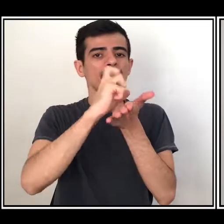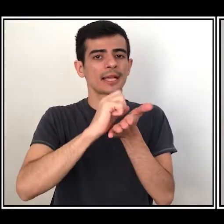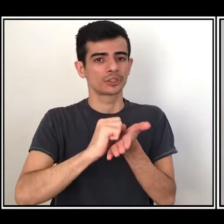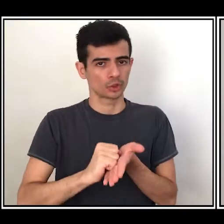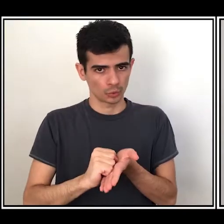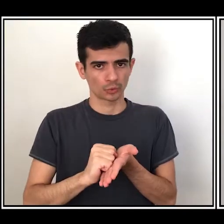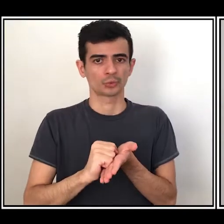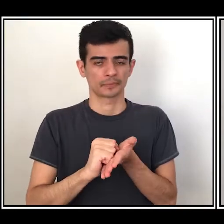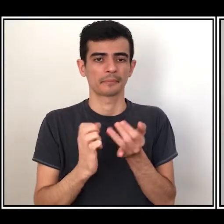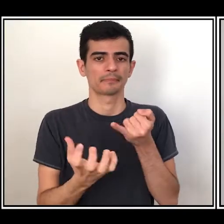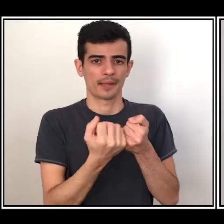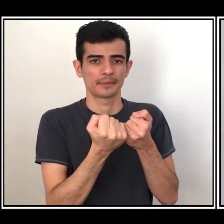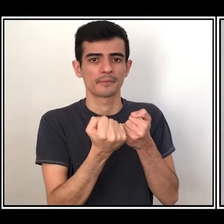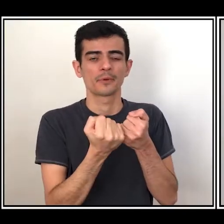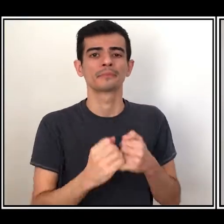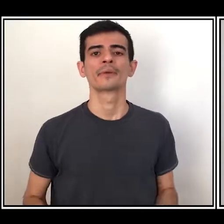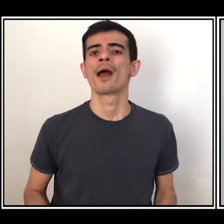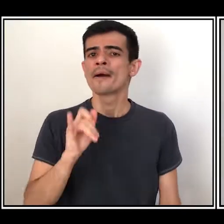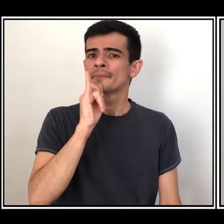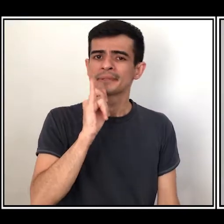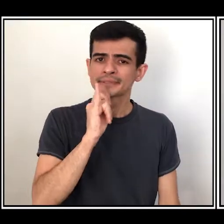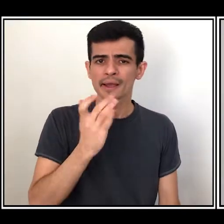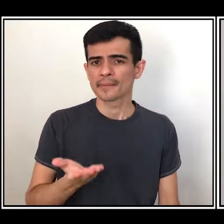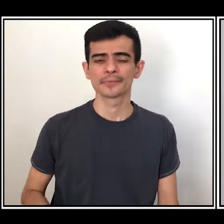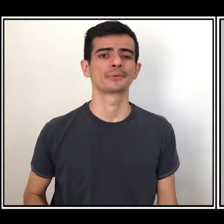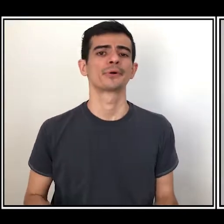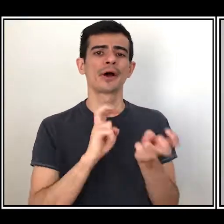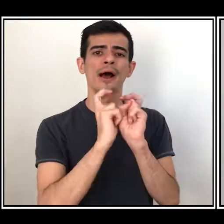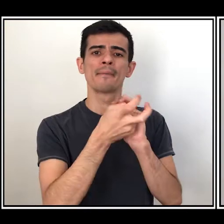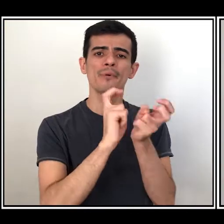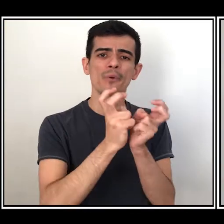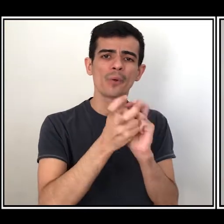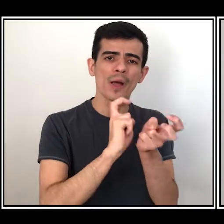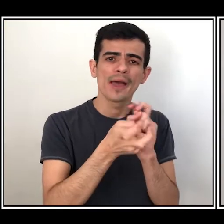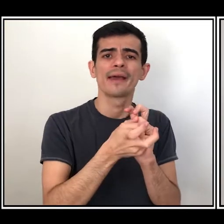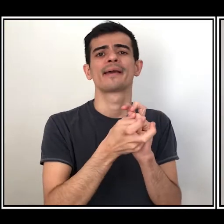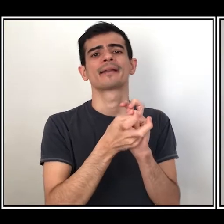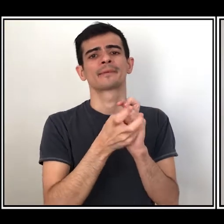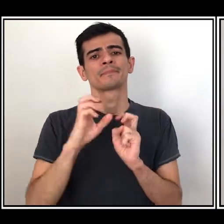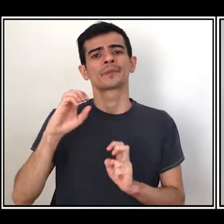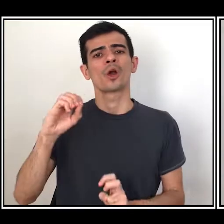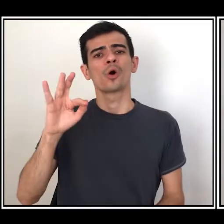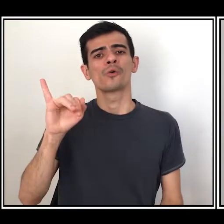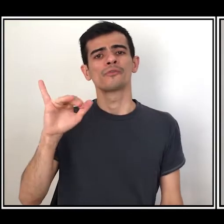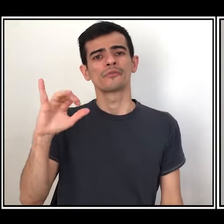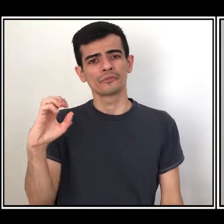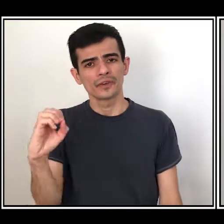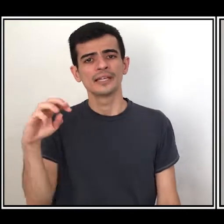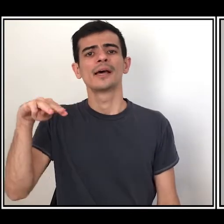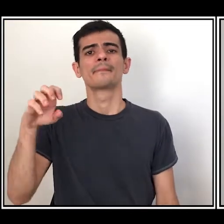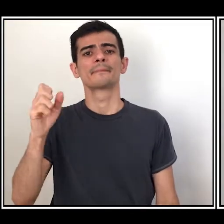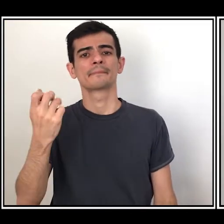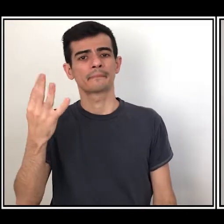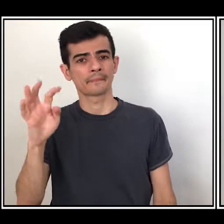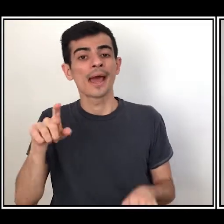Entre esses bens, podemos citar a Roda de Capoeira, o Ofício do Mestre Capoeira, O Ofício das Baianas